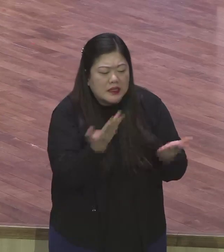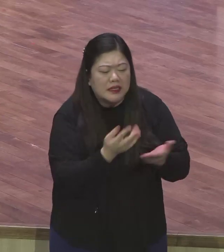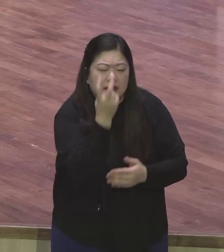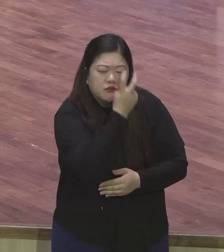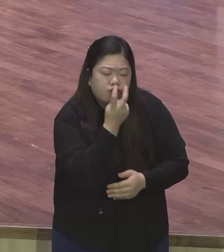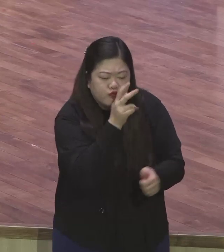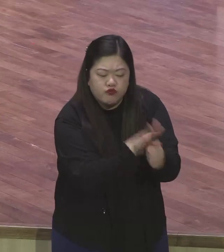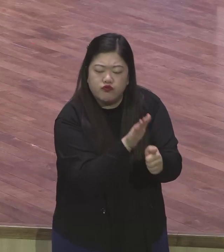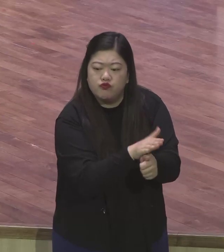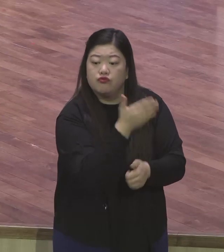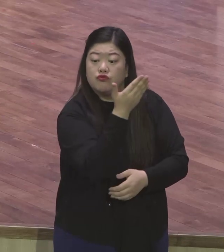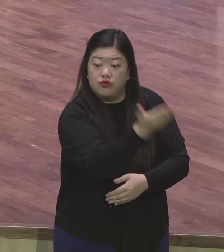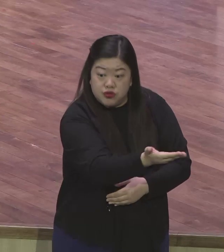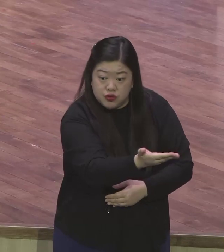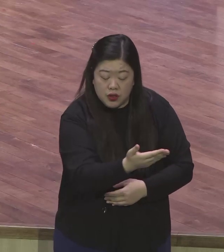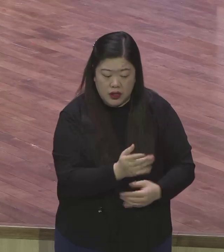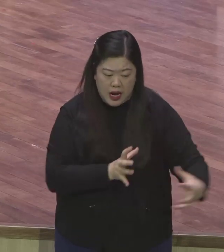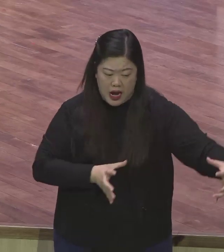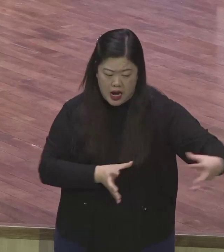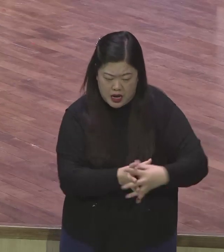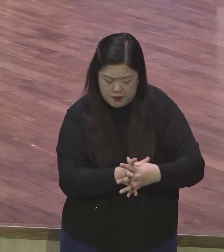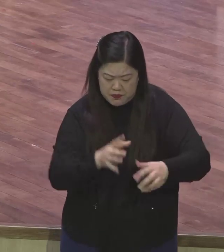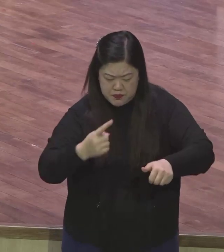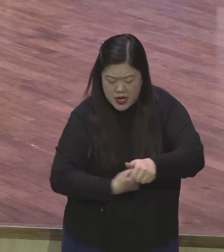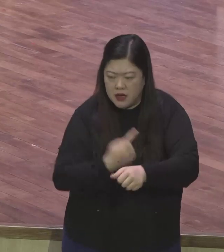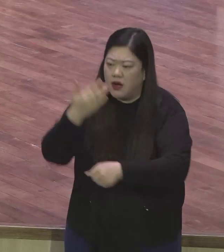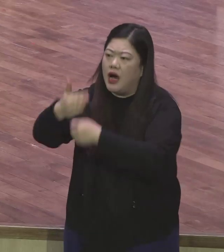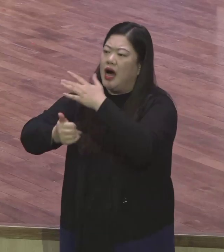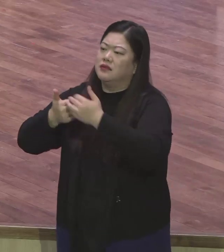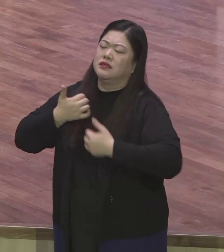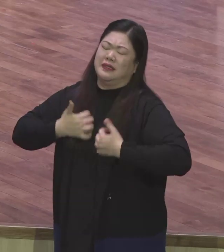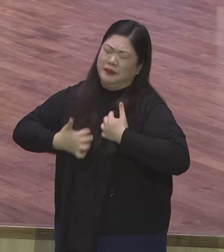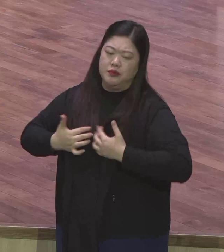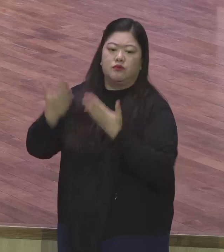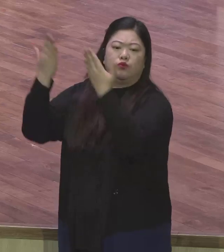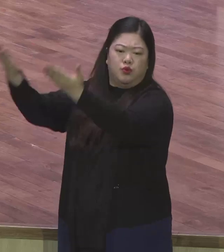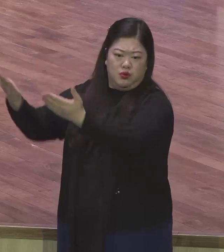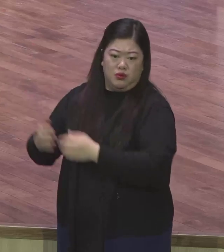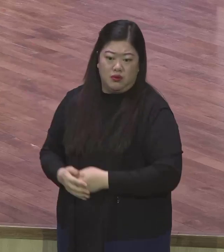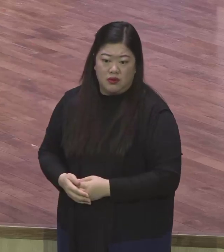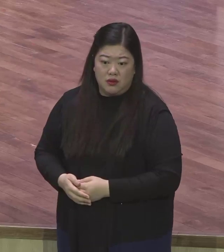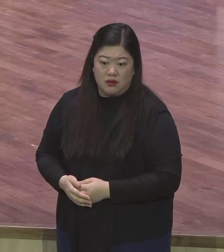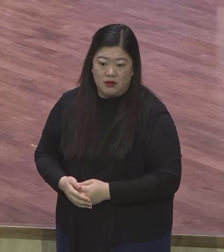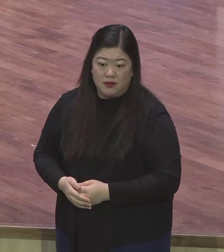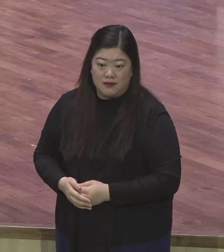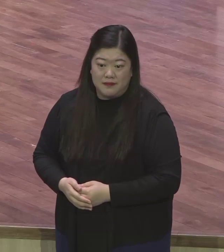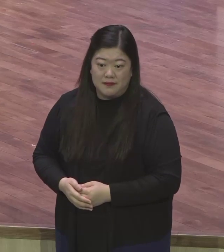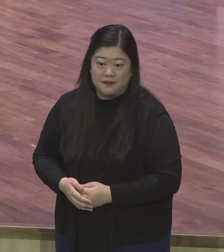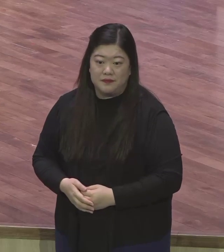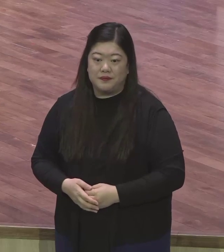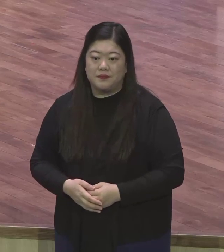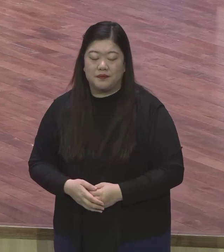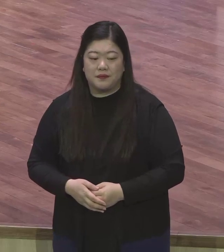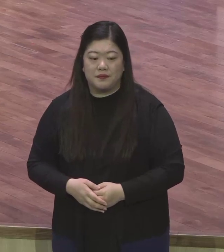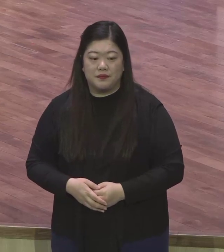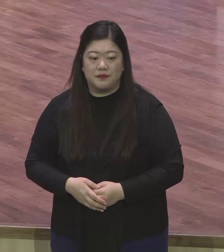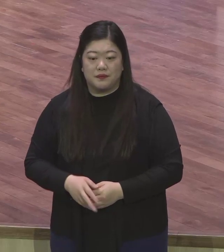나의 기쁨을 충만하게 하라 사도 바울은 무엇보다도